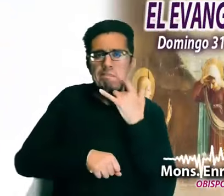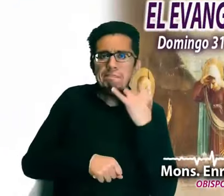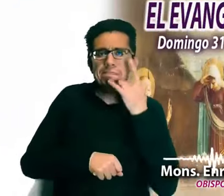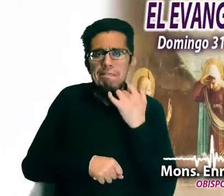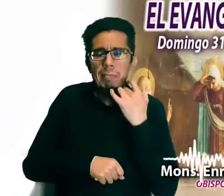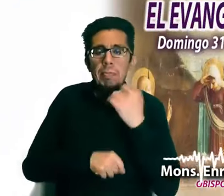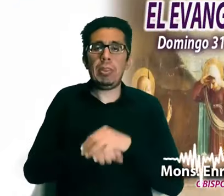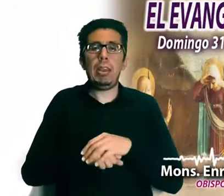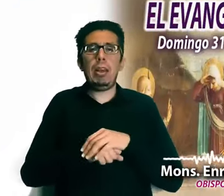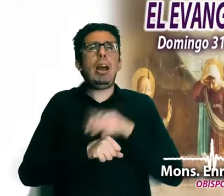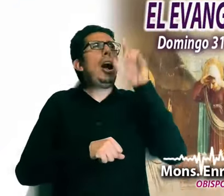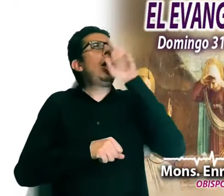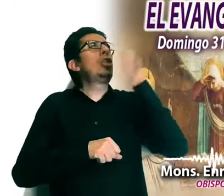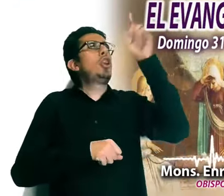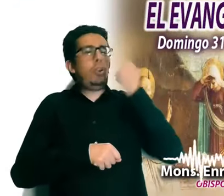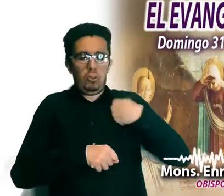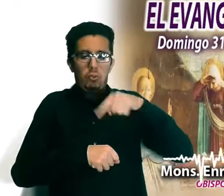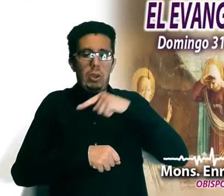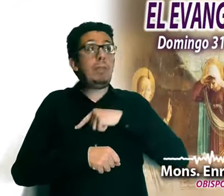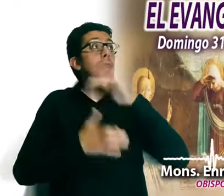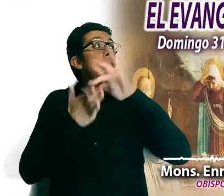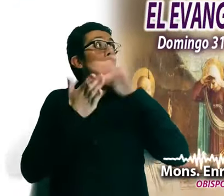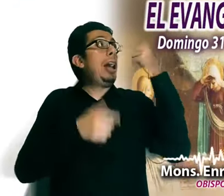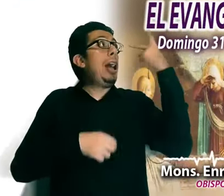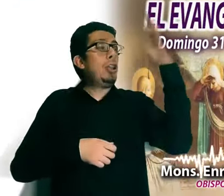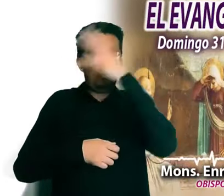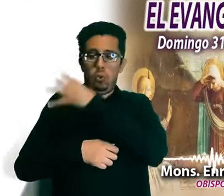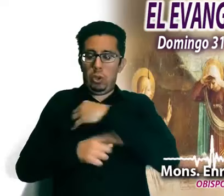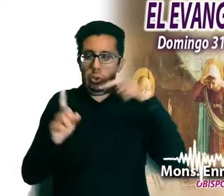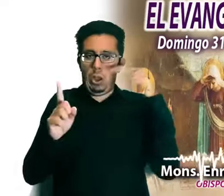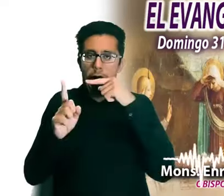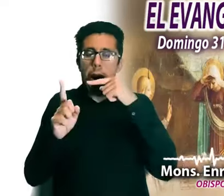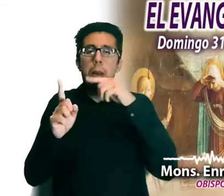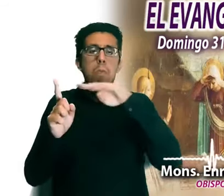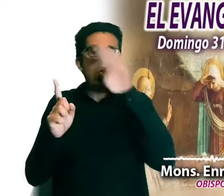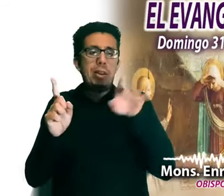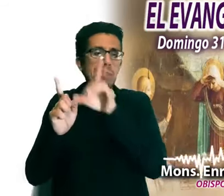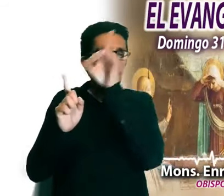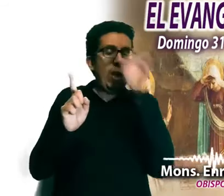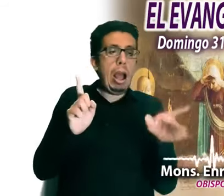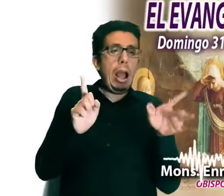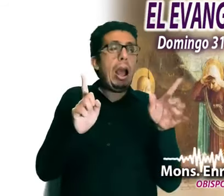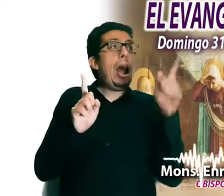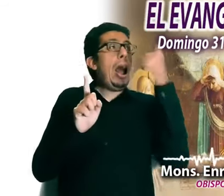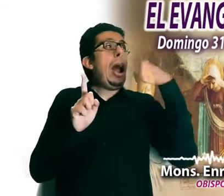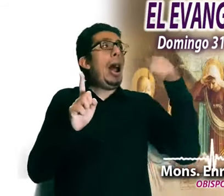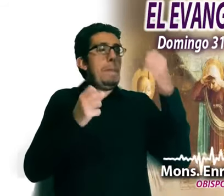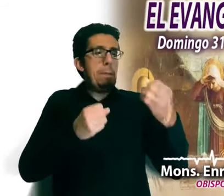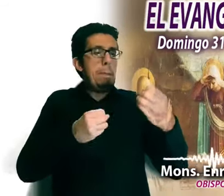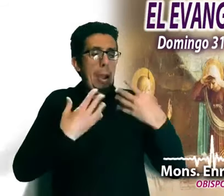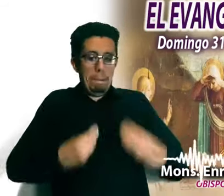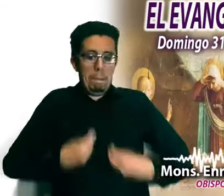nuestro, que por medio de tu Hijo venciste a la muerte y nos has abierto las puertas de la vida eterna,